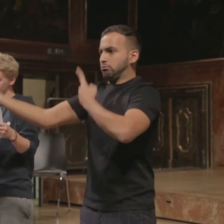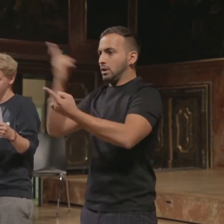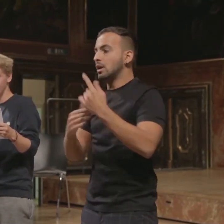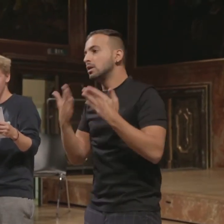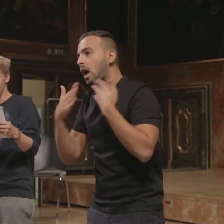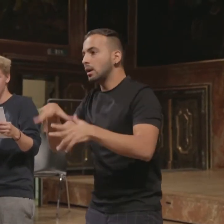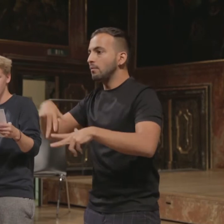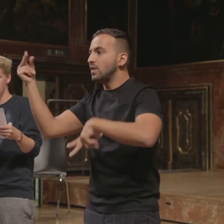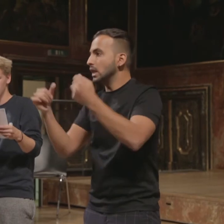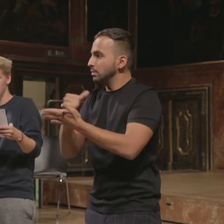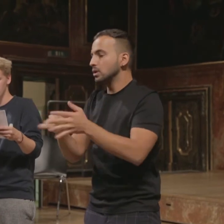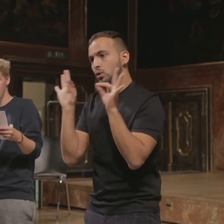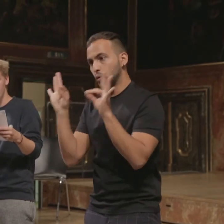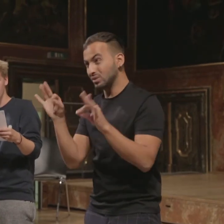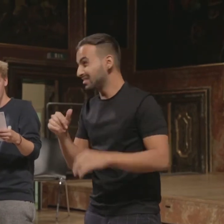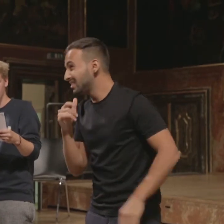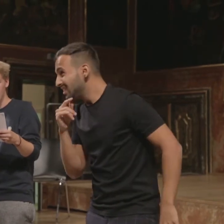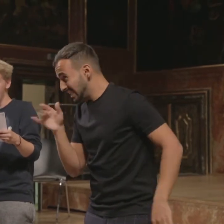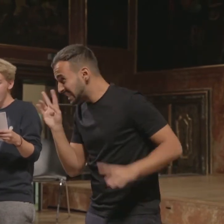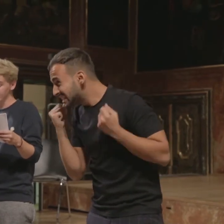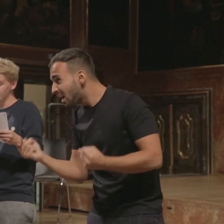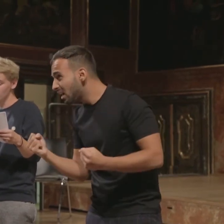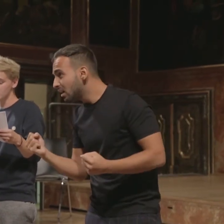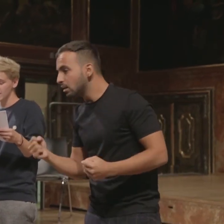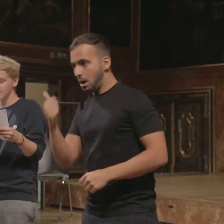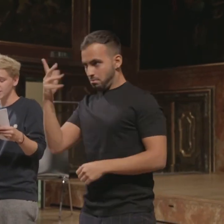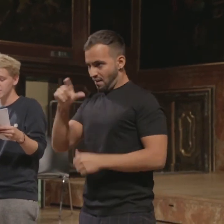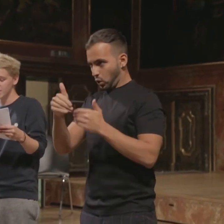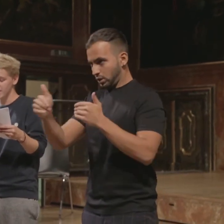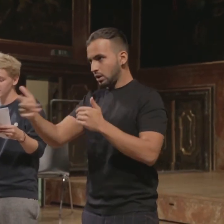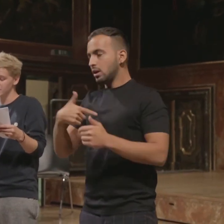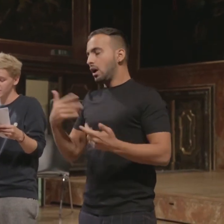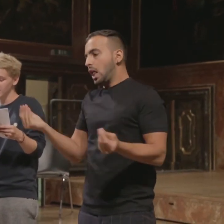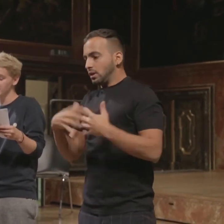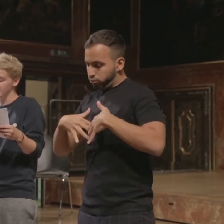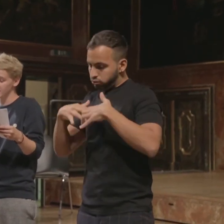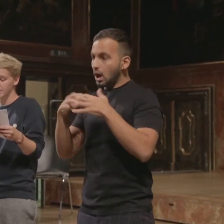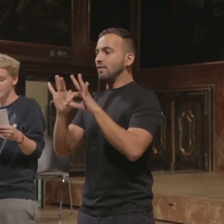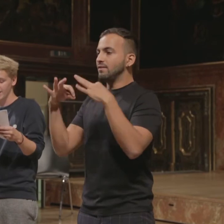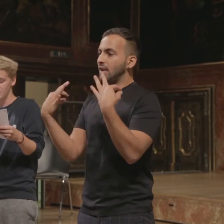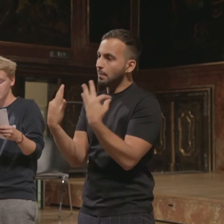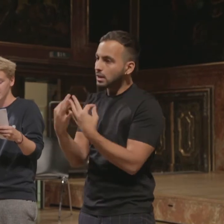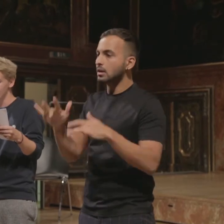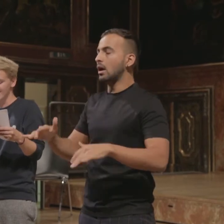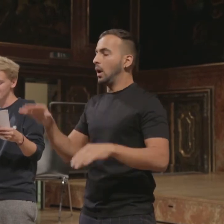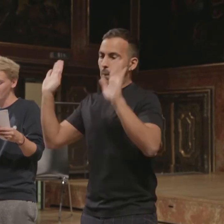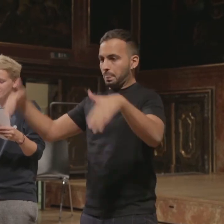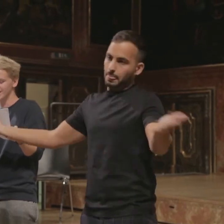krächzte ich spöttisch aus dem Krankenbett. Einige Wochen später ging es mir wieder besser und der Familie war deshalb nach Feiern zumute. Ganz Obdach